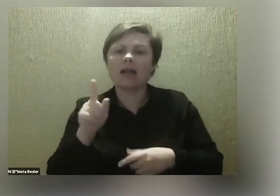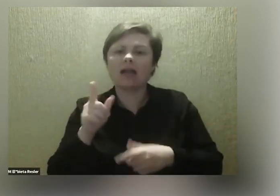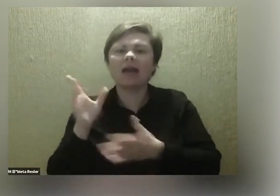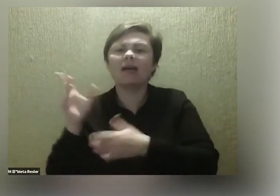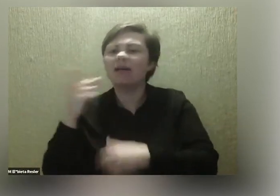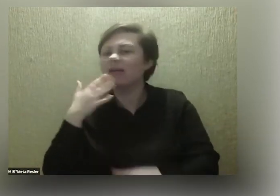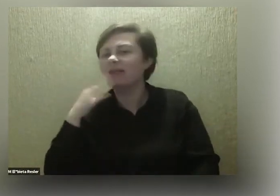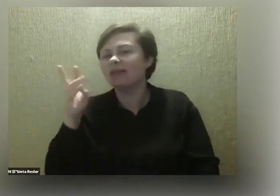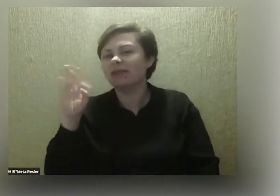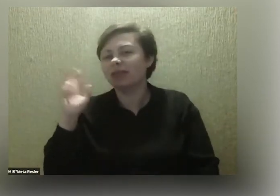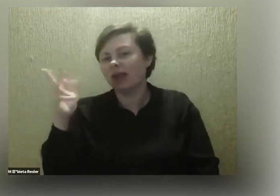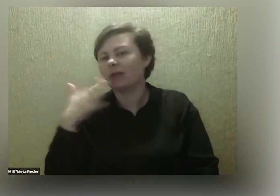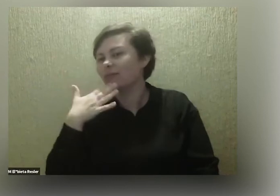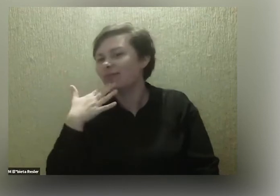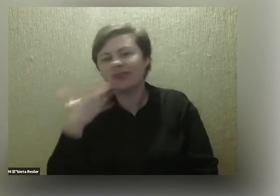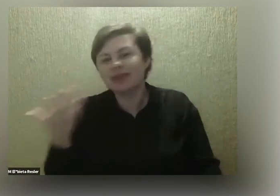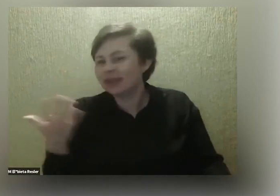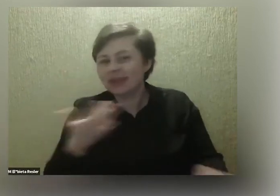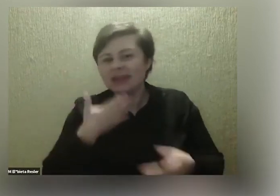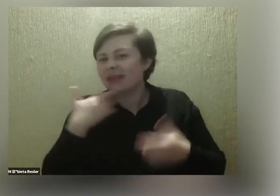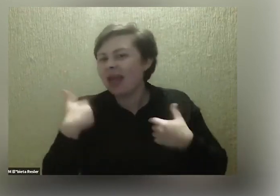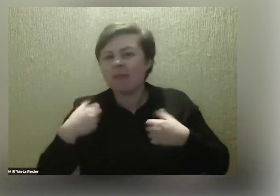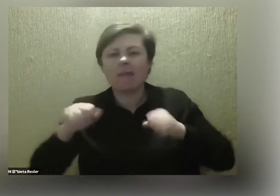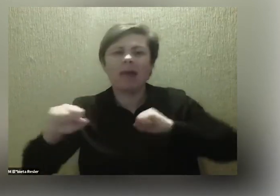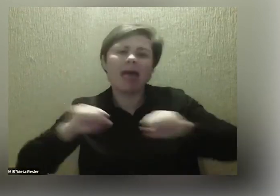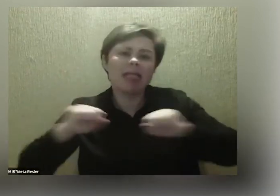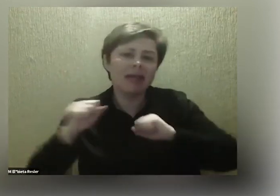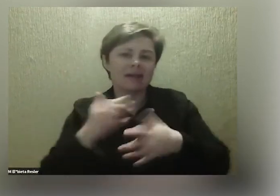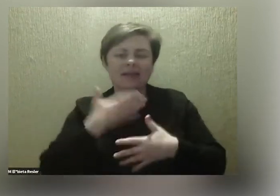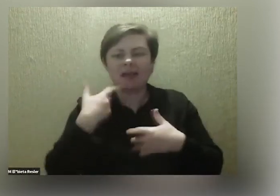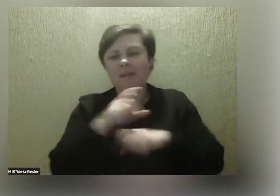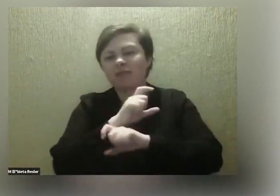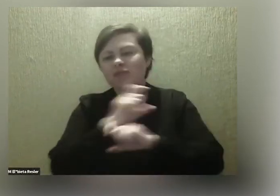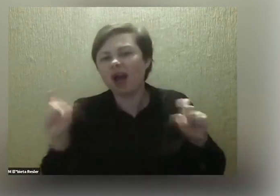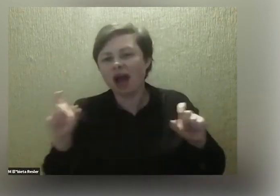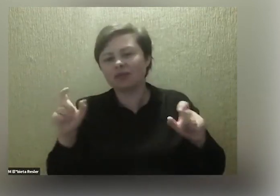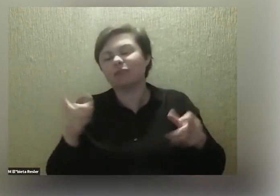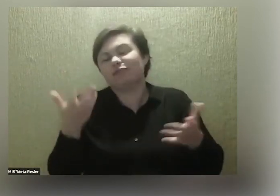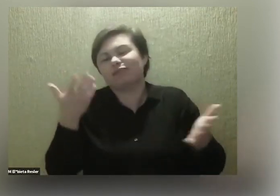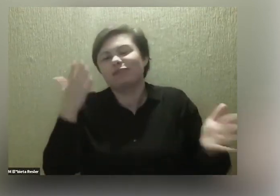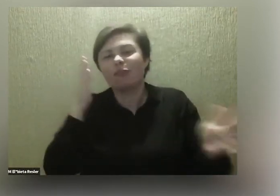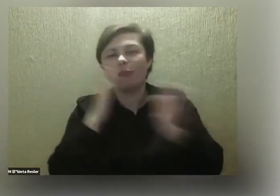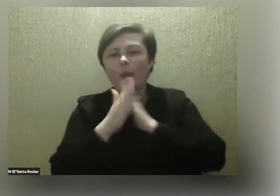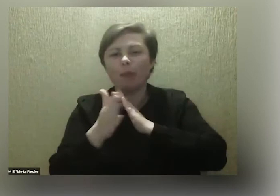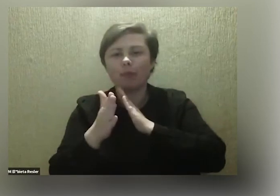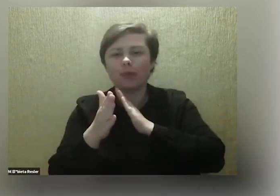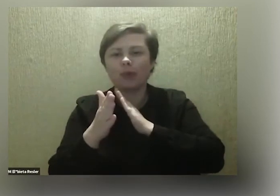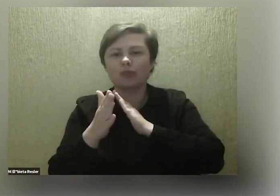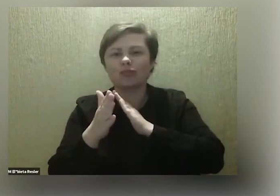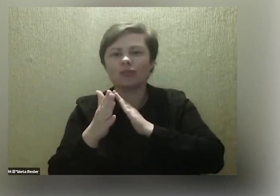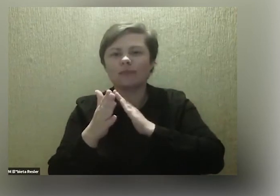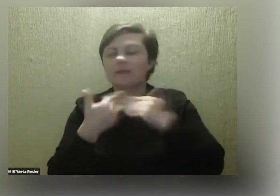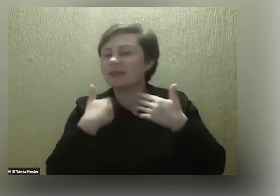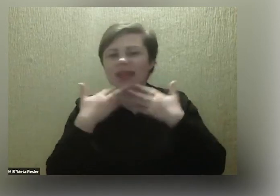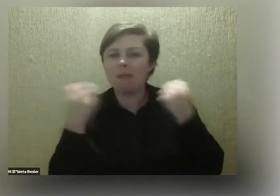powiedział też nie mam na tyle ani energii, ani czasu i czasami po prostu nawet